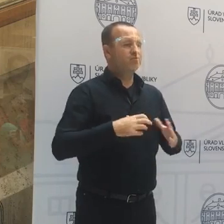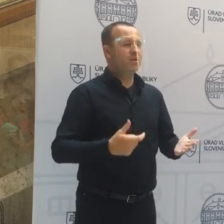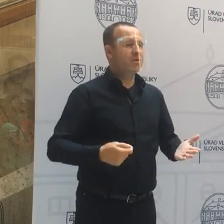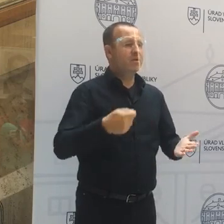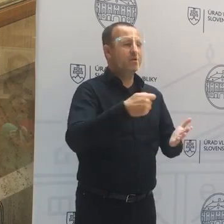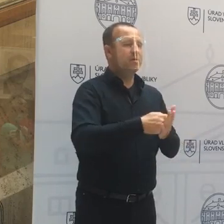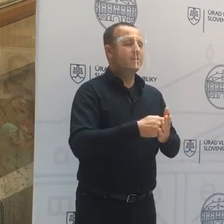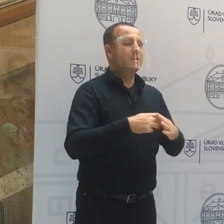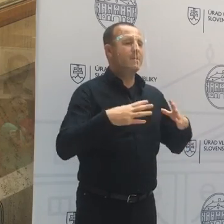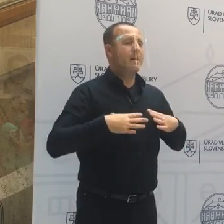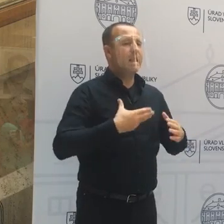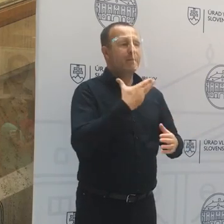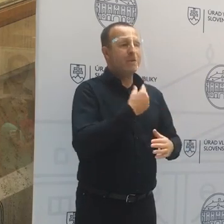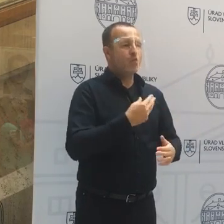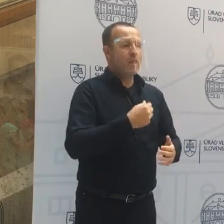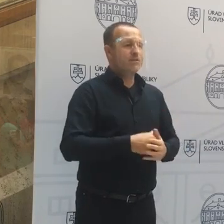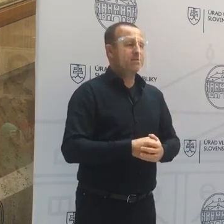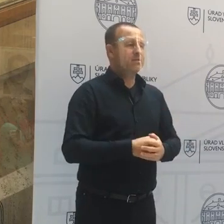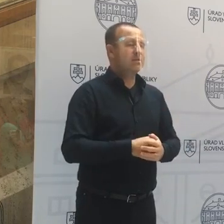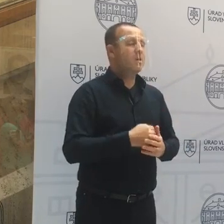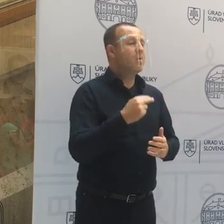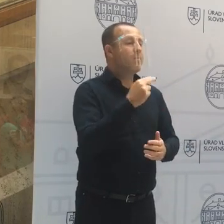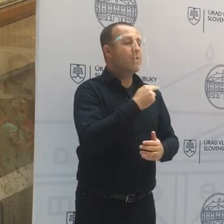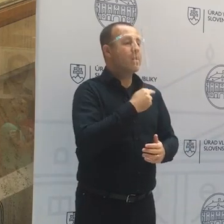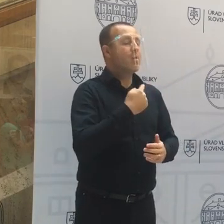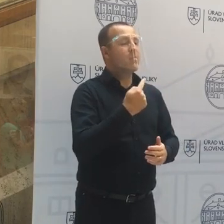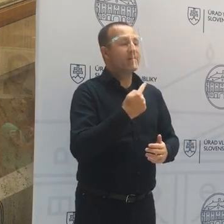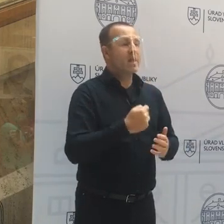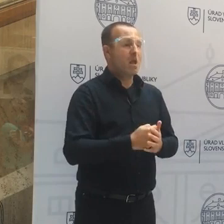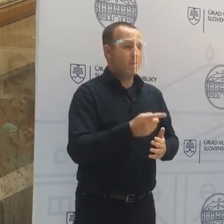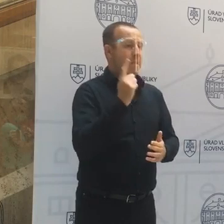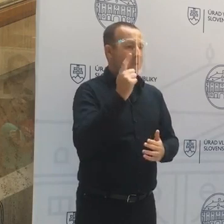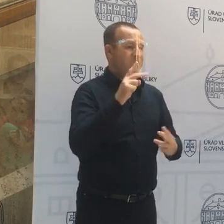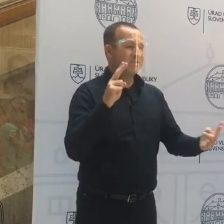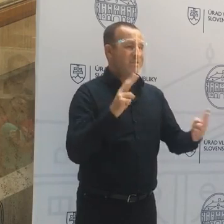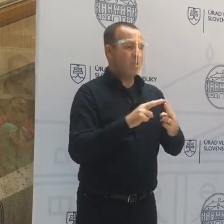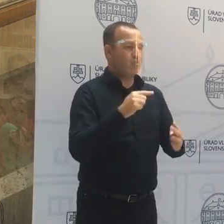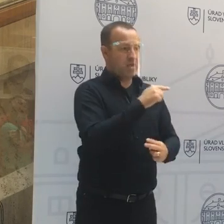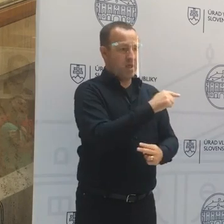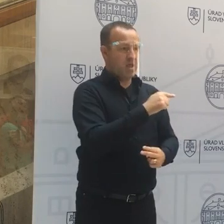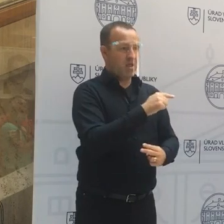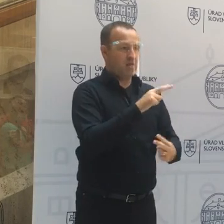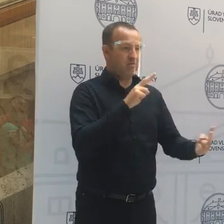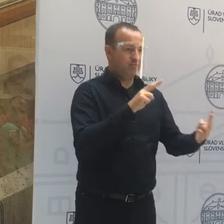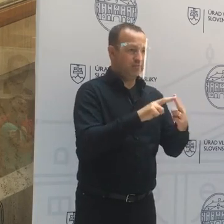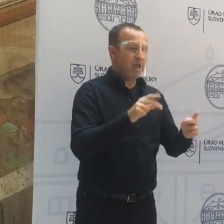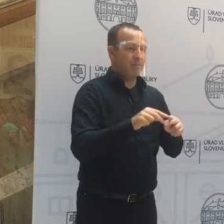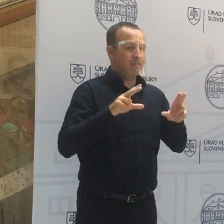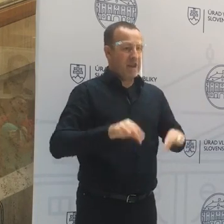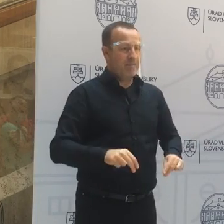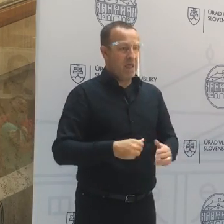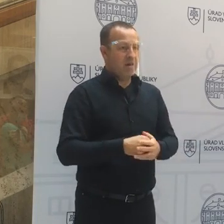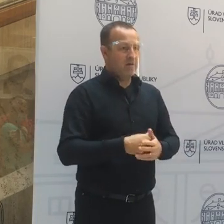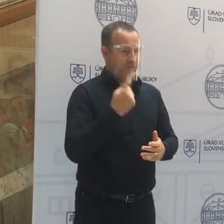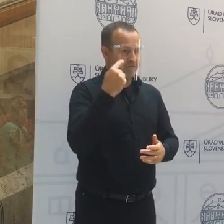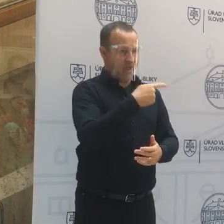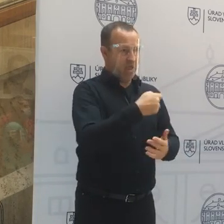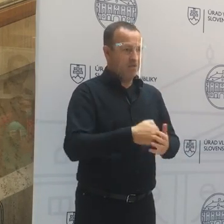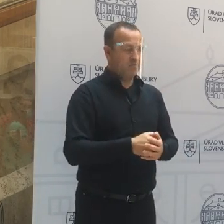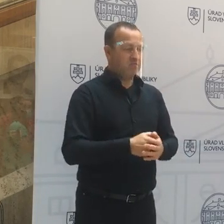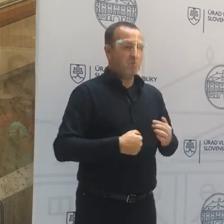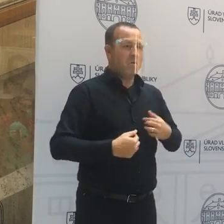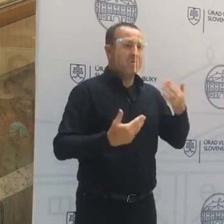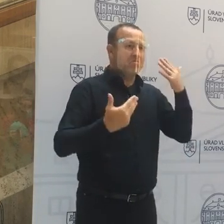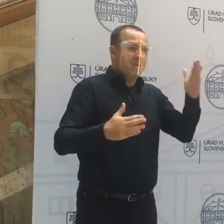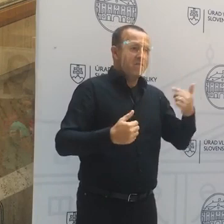On povedal, že v pondelok by pravdepodobne malo byť to stretnutie aj s vami, aj s premiérom. Či teda o tom viete? Neviem o tom, ale nemám